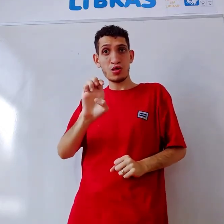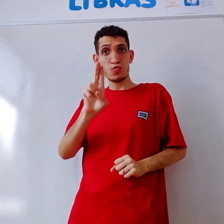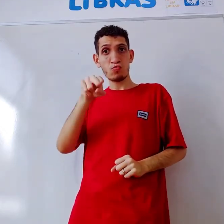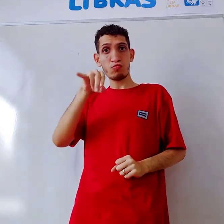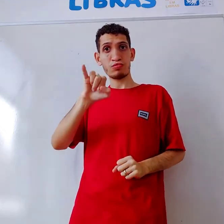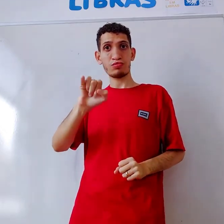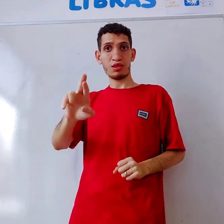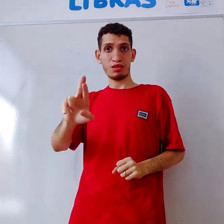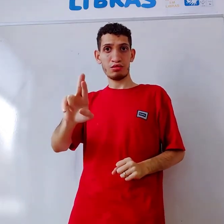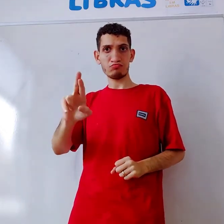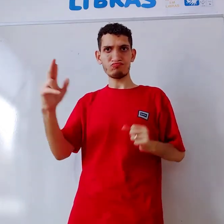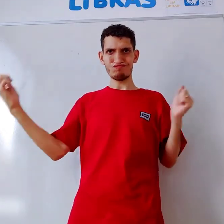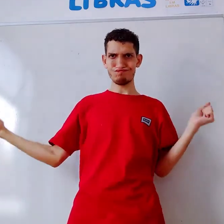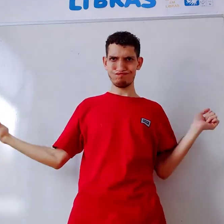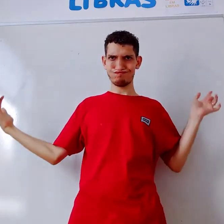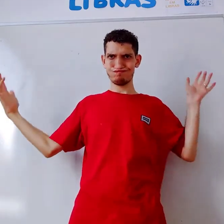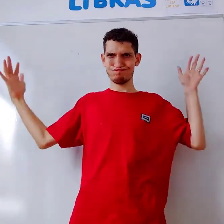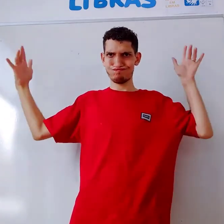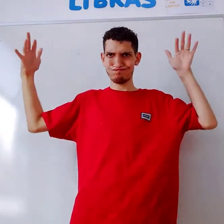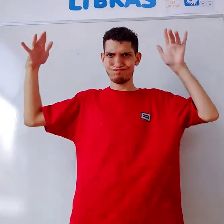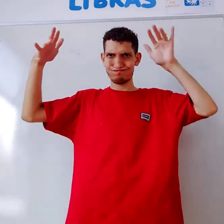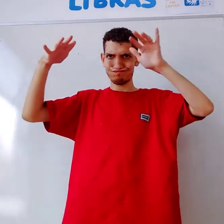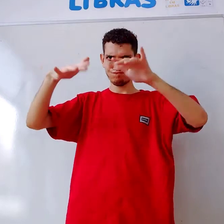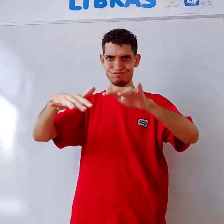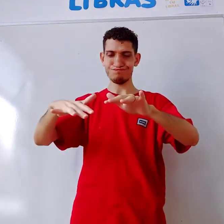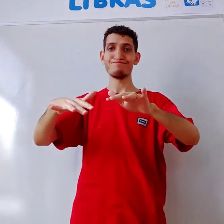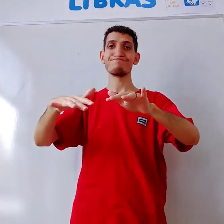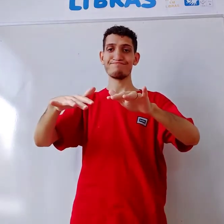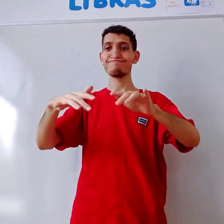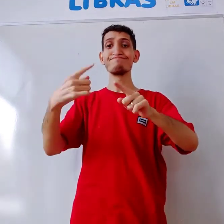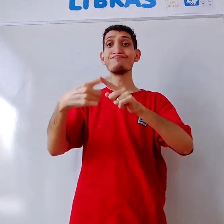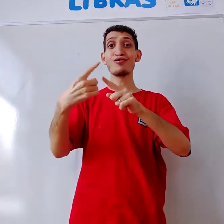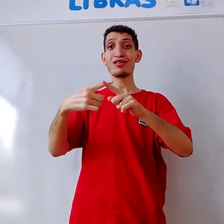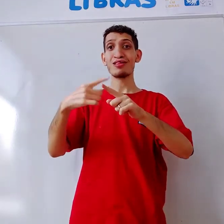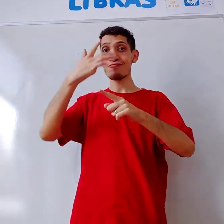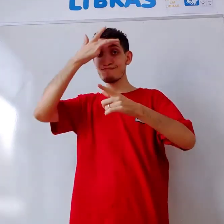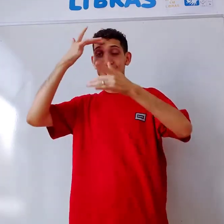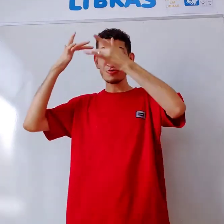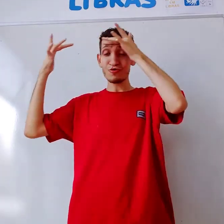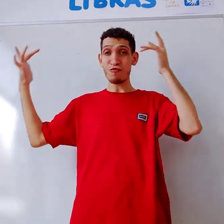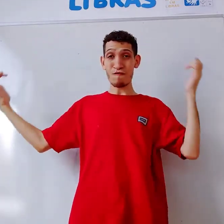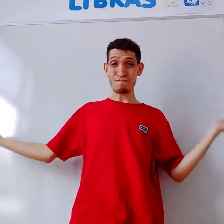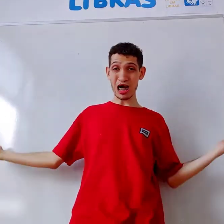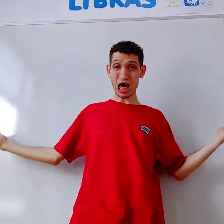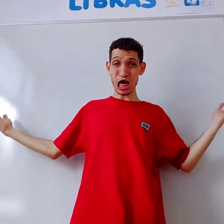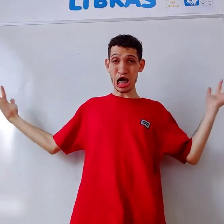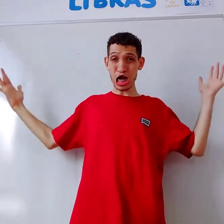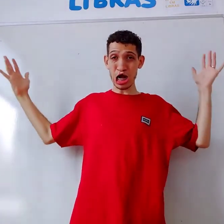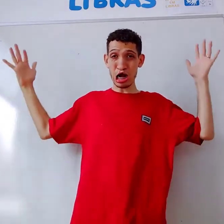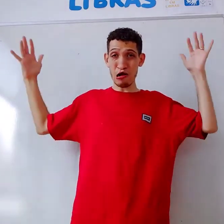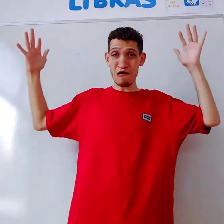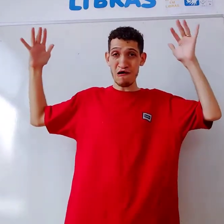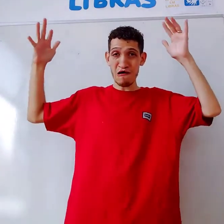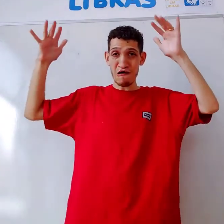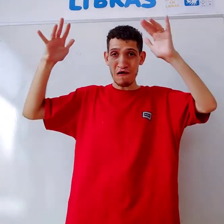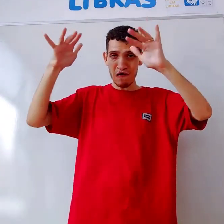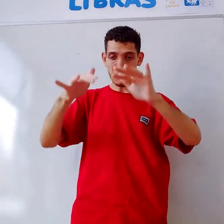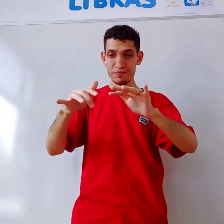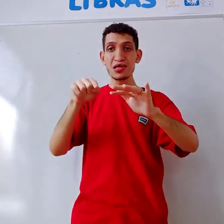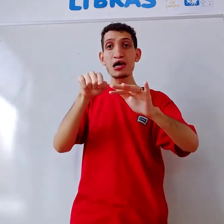reunir, grande mochidão se reúne em um lugar, porque pessoas indo em direção